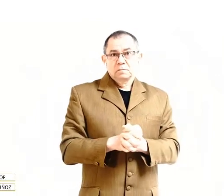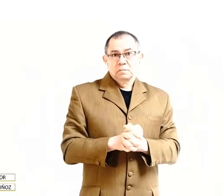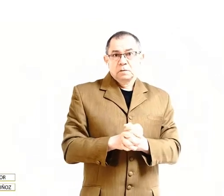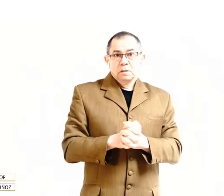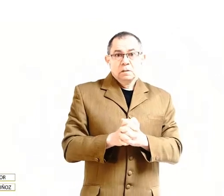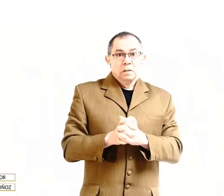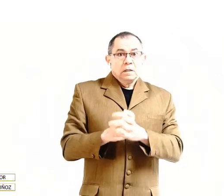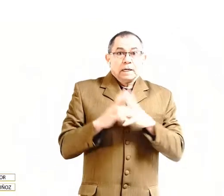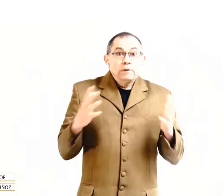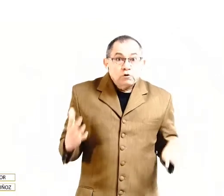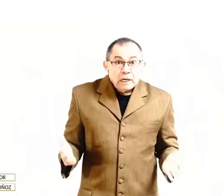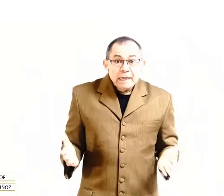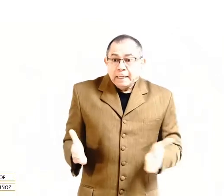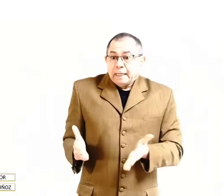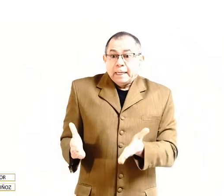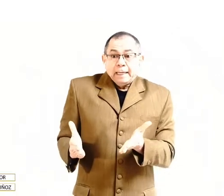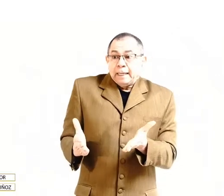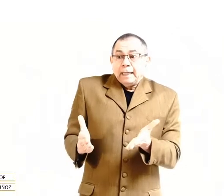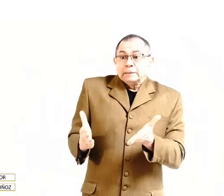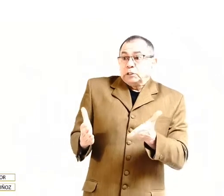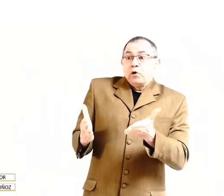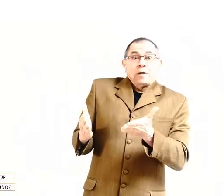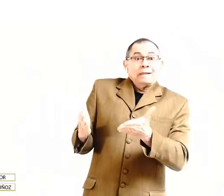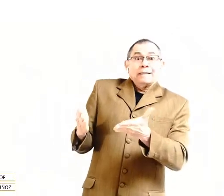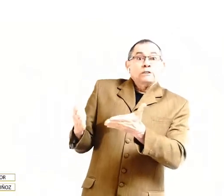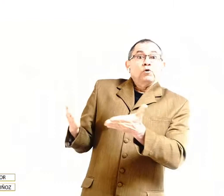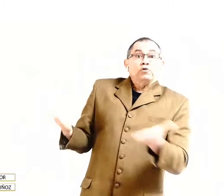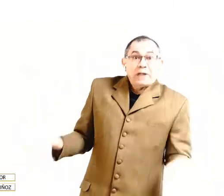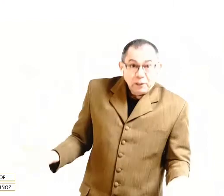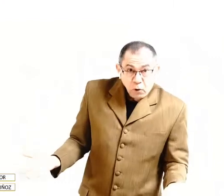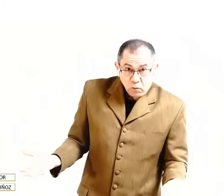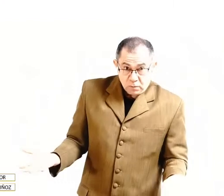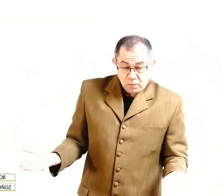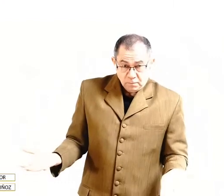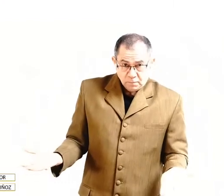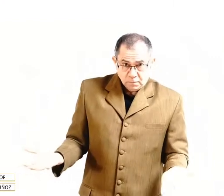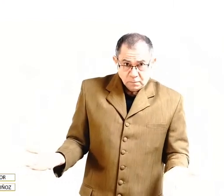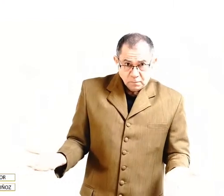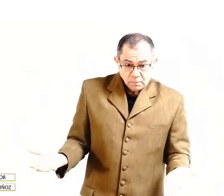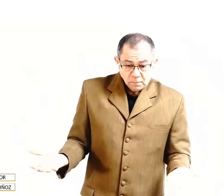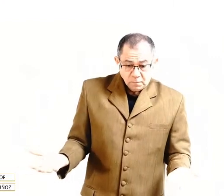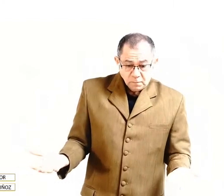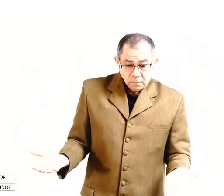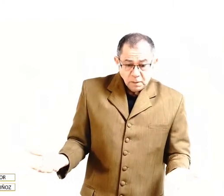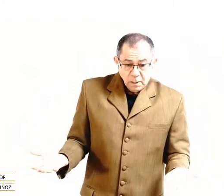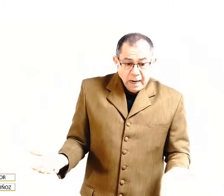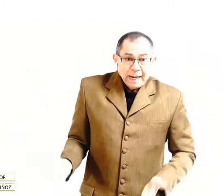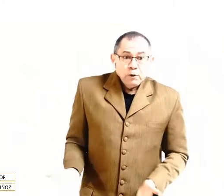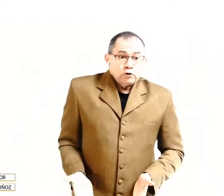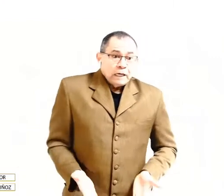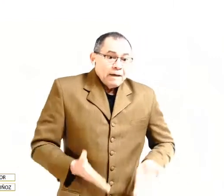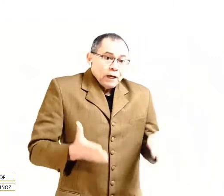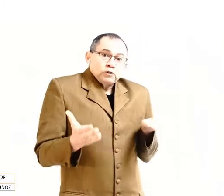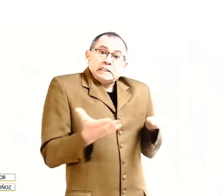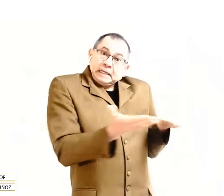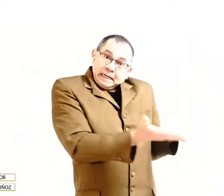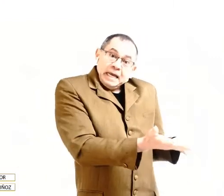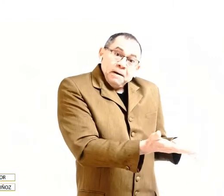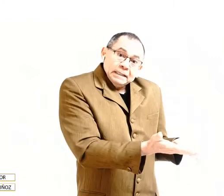qué doctrina es lo que usted está escuchando, la doctrina de los escribas